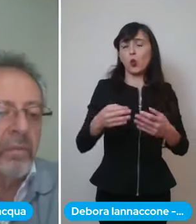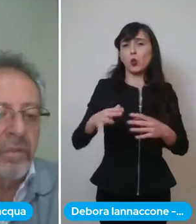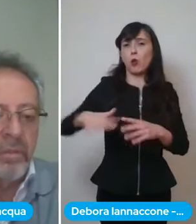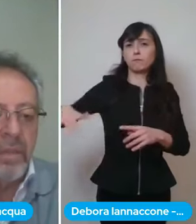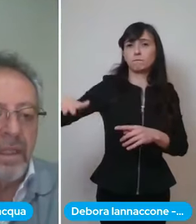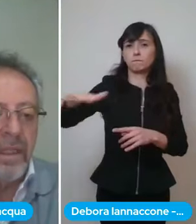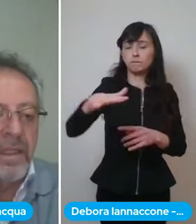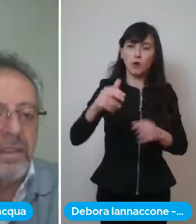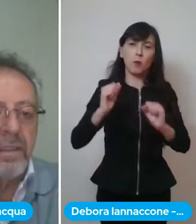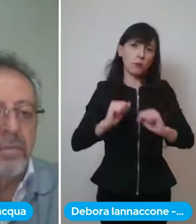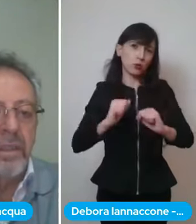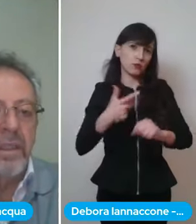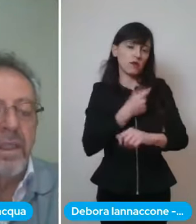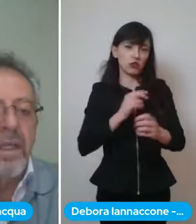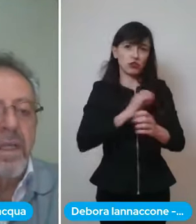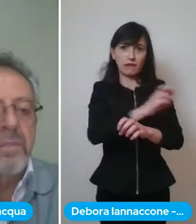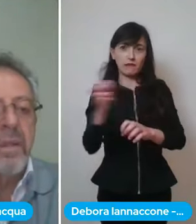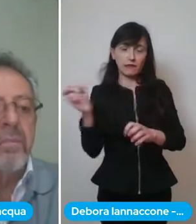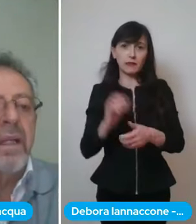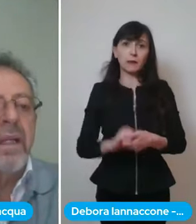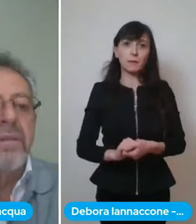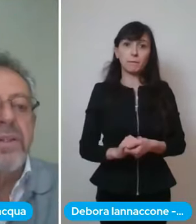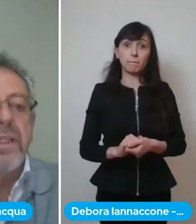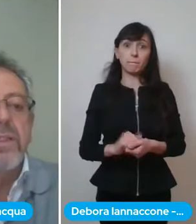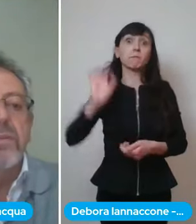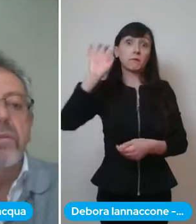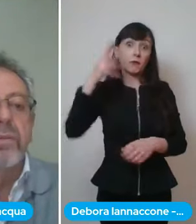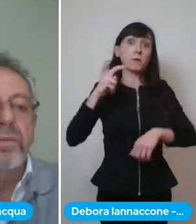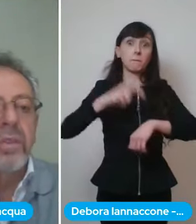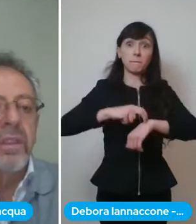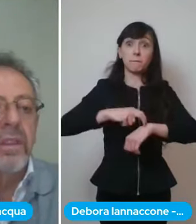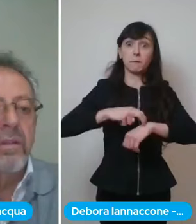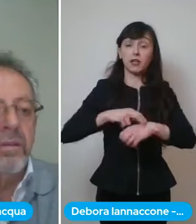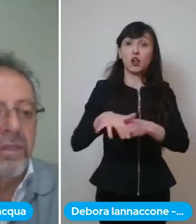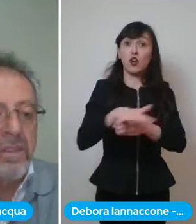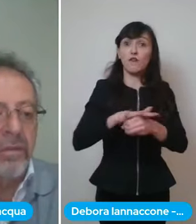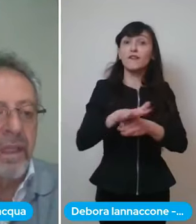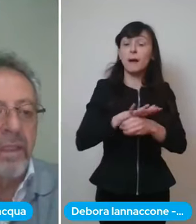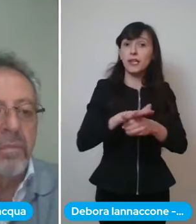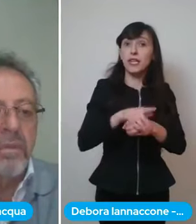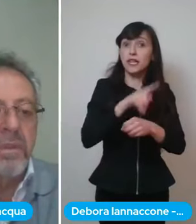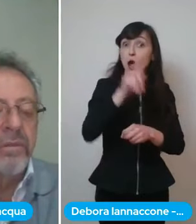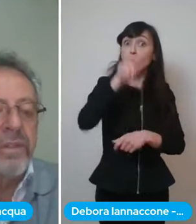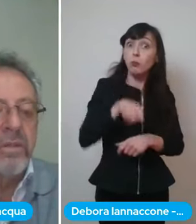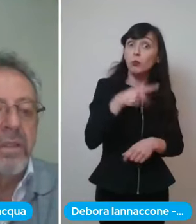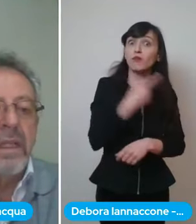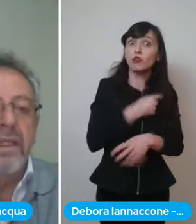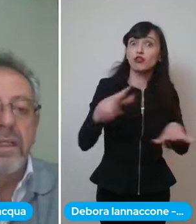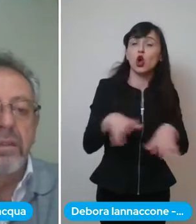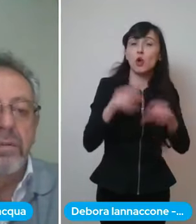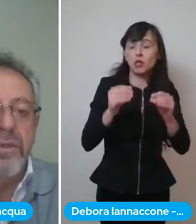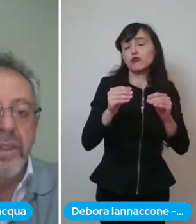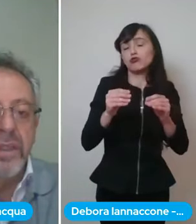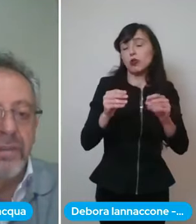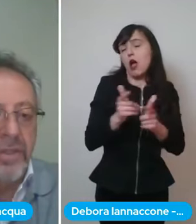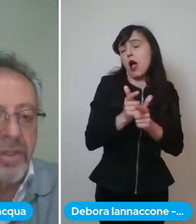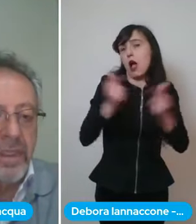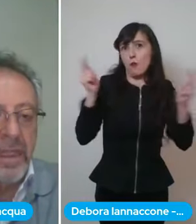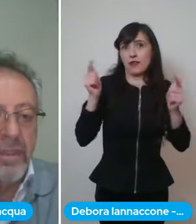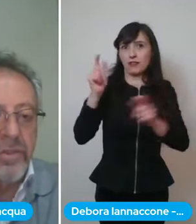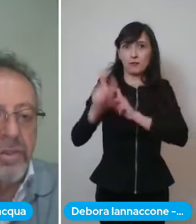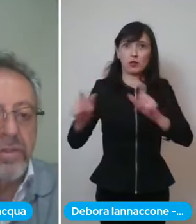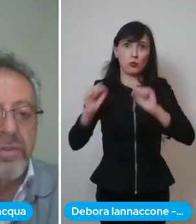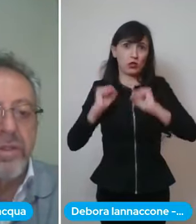famiglia che potrebbe anche essere per spalmare la vaccinazione su tutto il territorio nazionale però se dovessero dare anche a noi centri